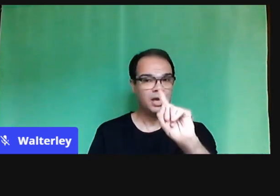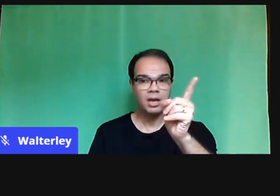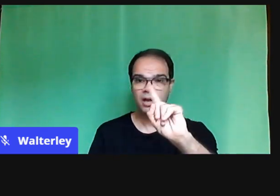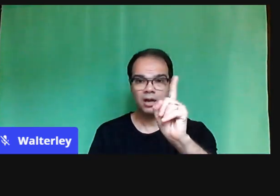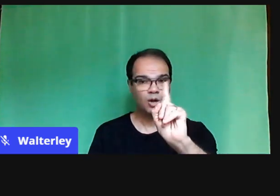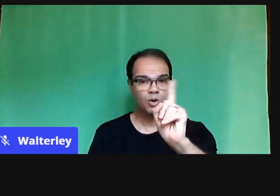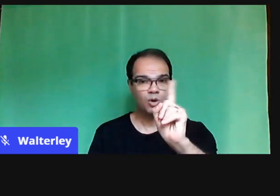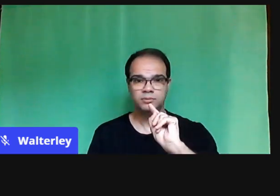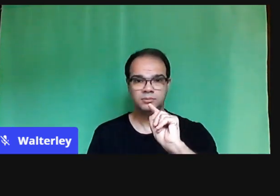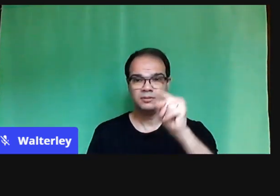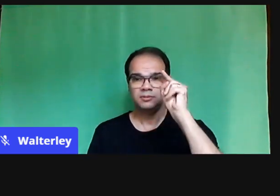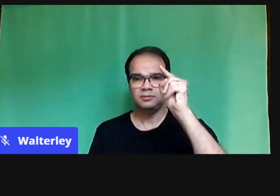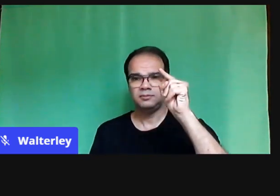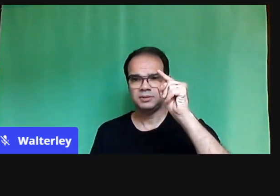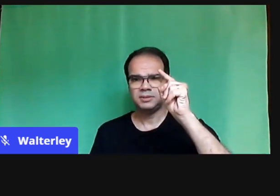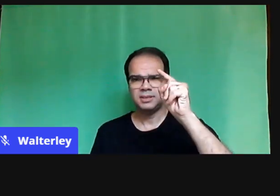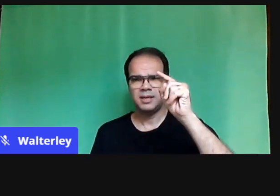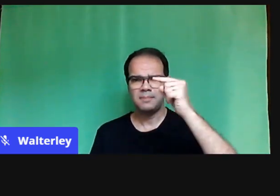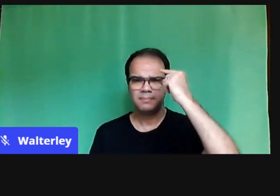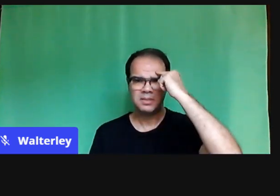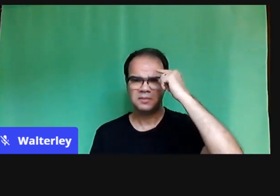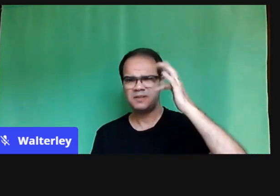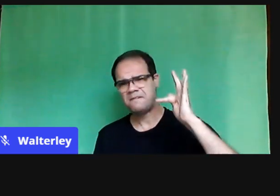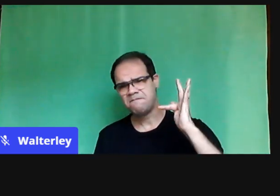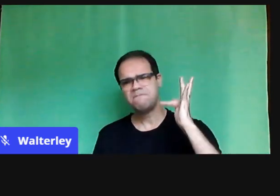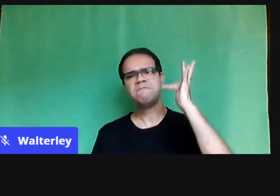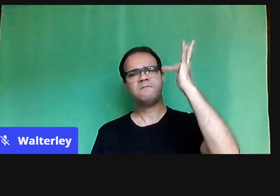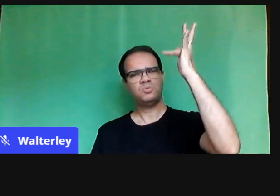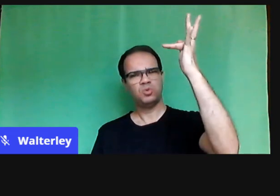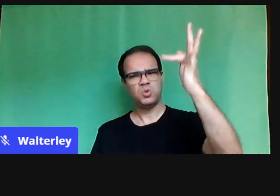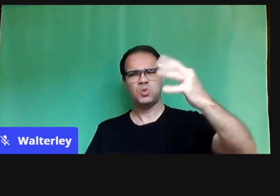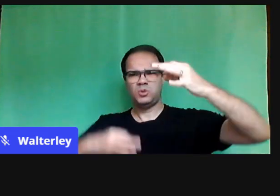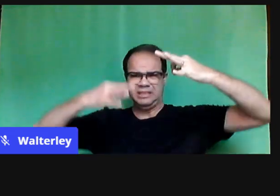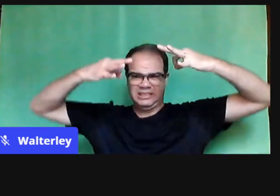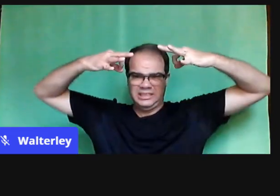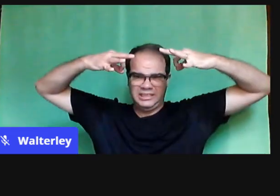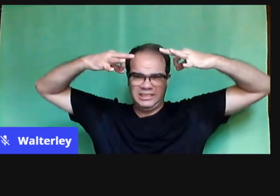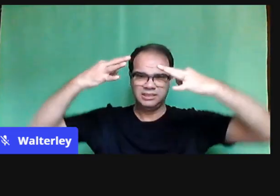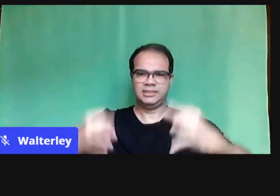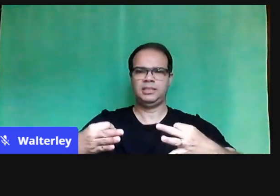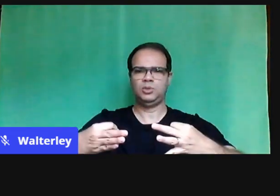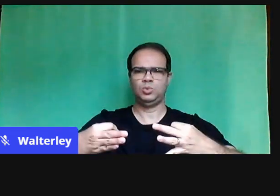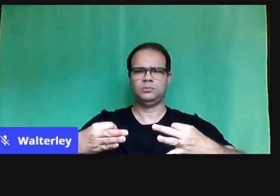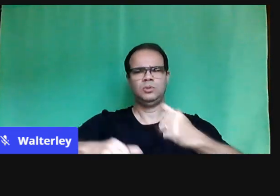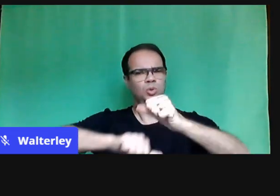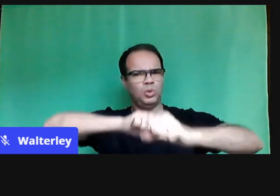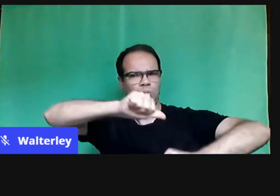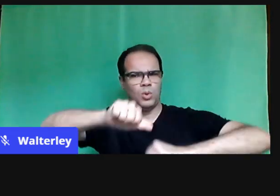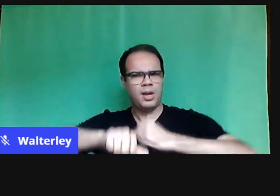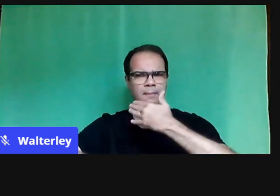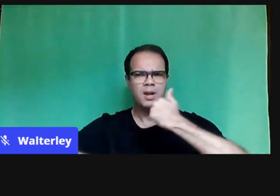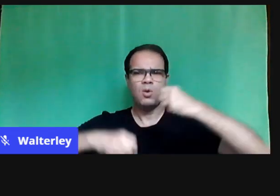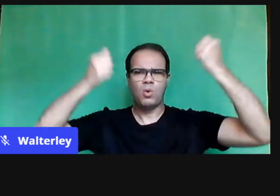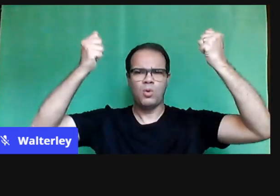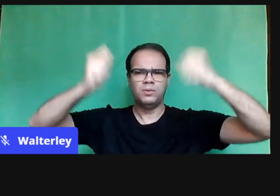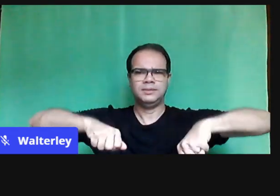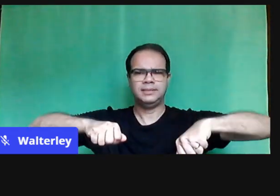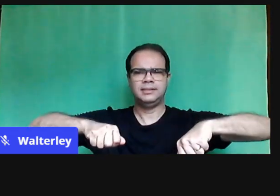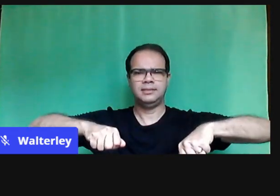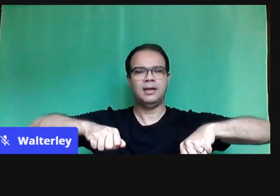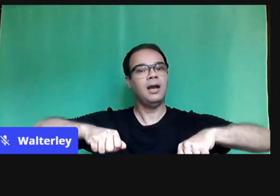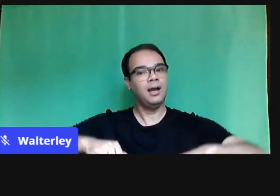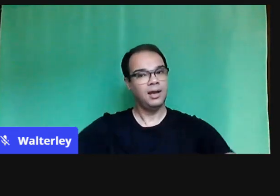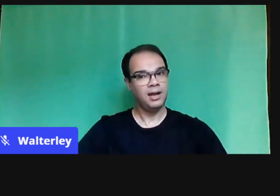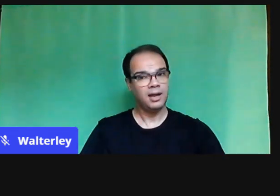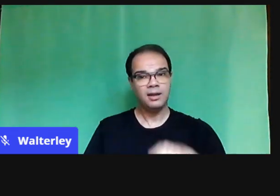é levar adiante, esperançar é juntar-se com os outros para fazer de outro